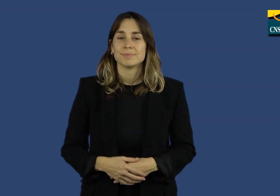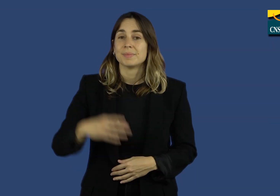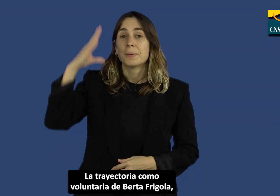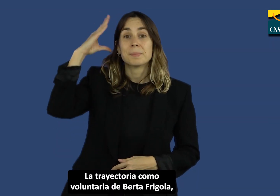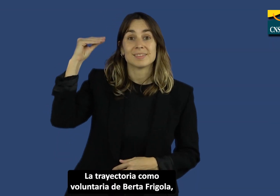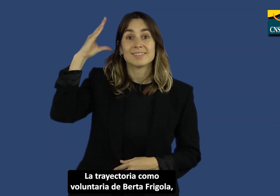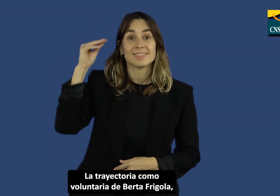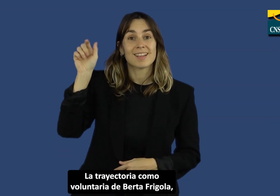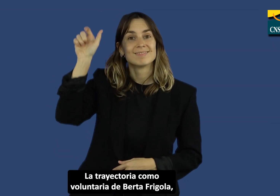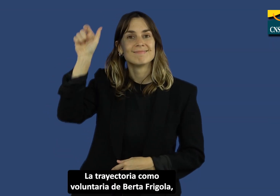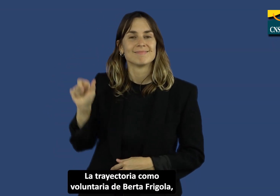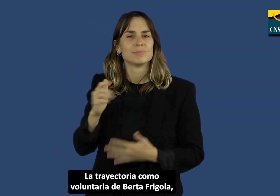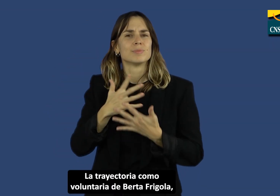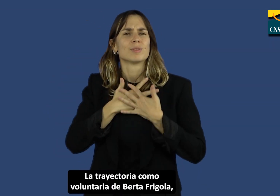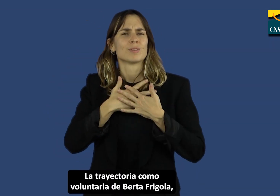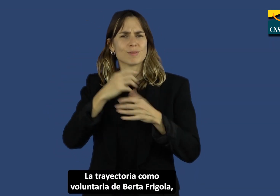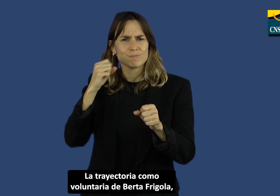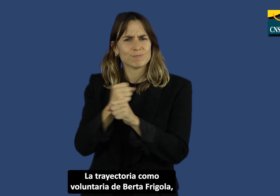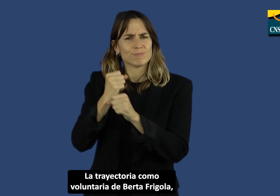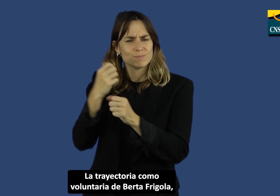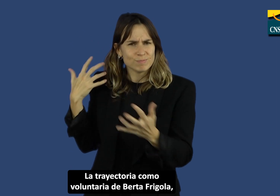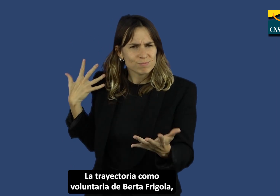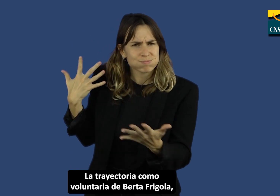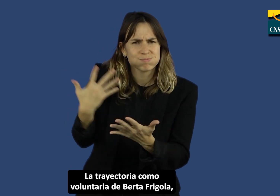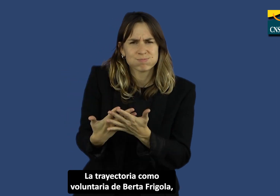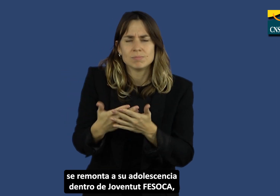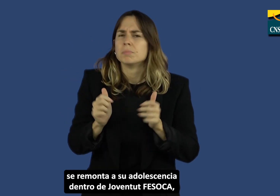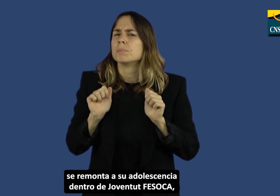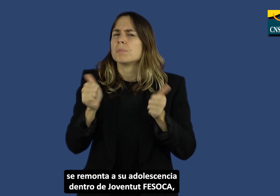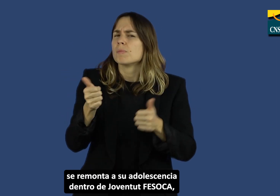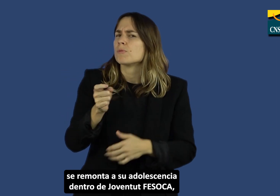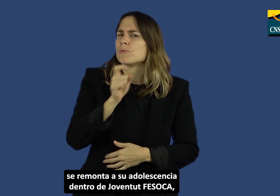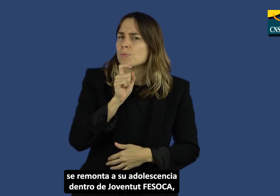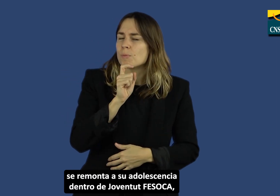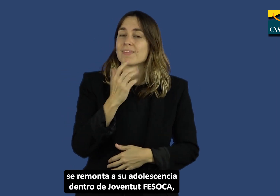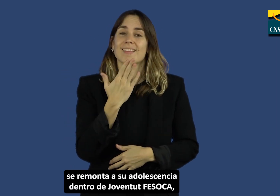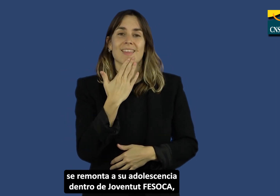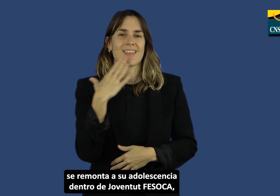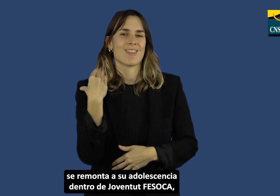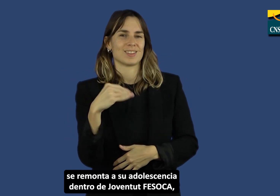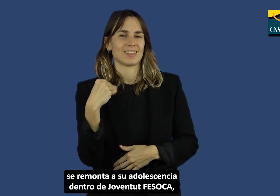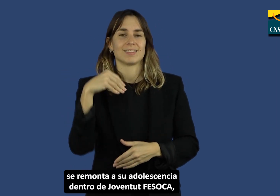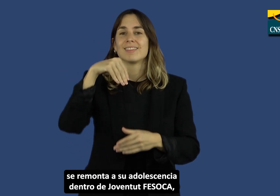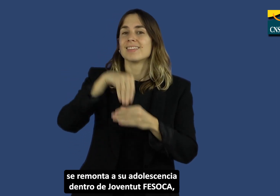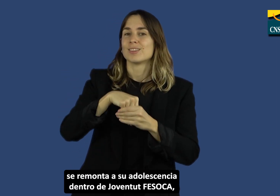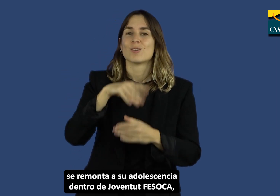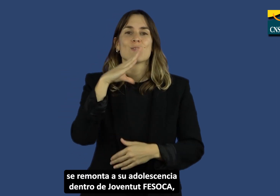La trayectoria como voluntaria de Berta Frigola se remonta a su adolescencia dentro de